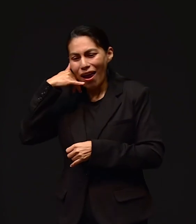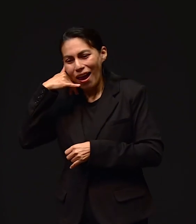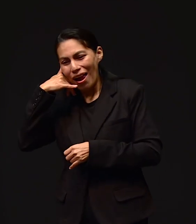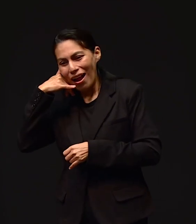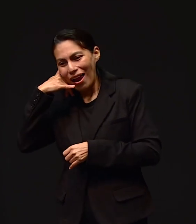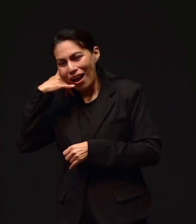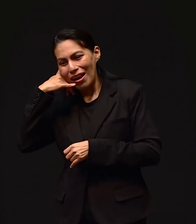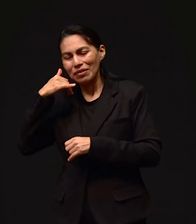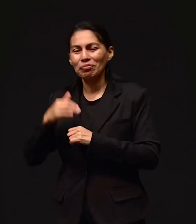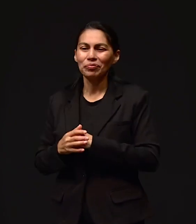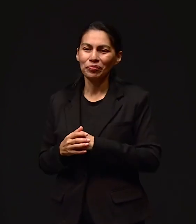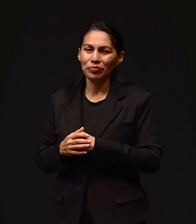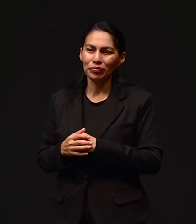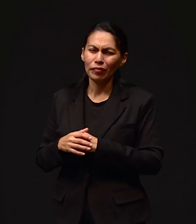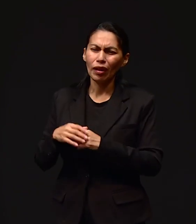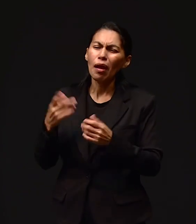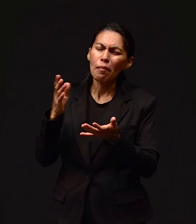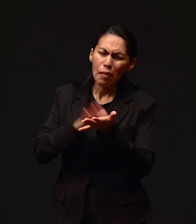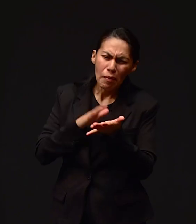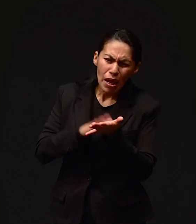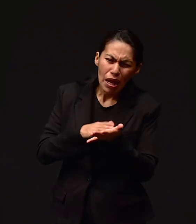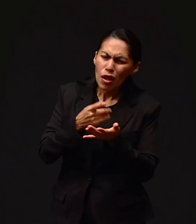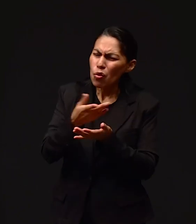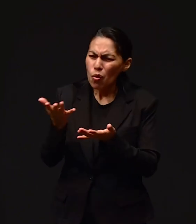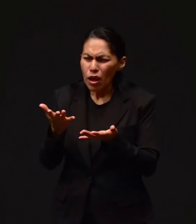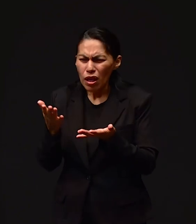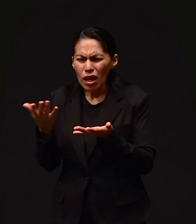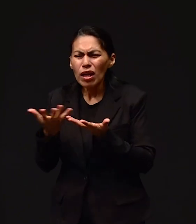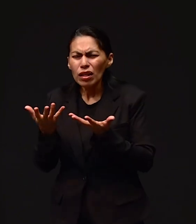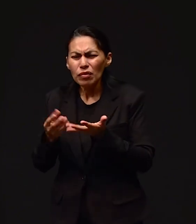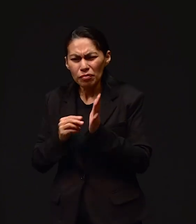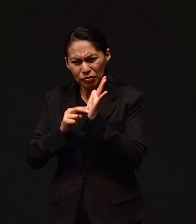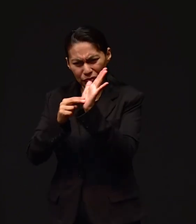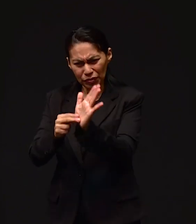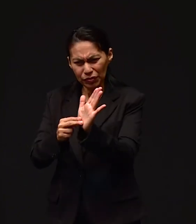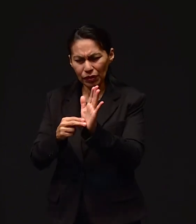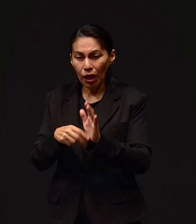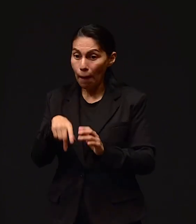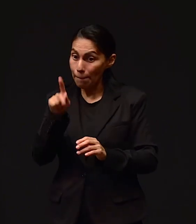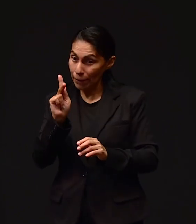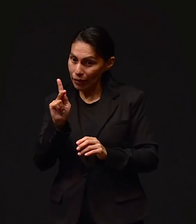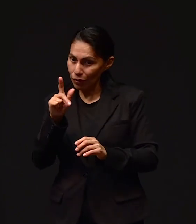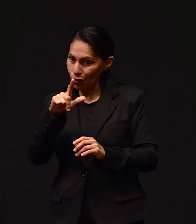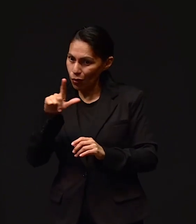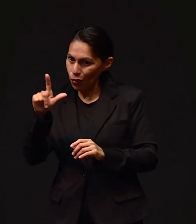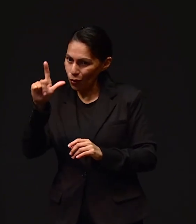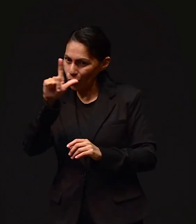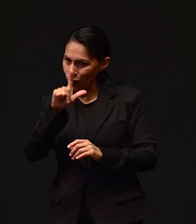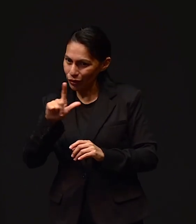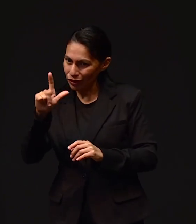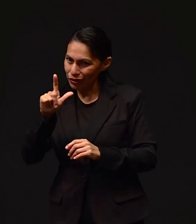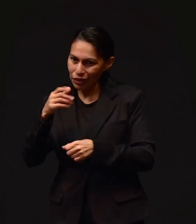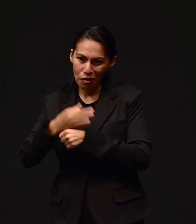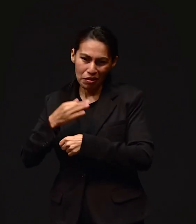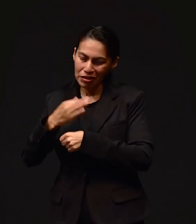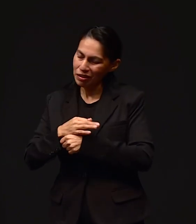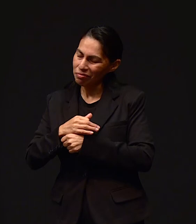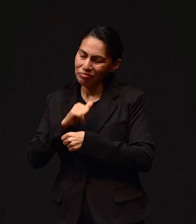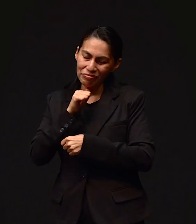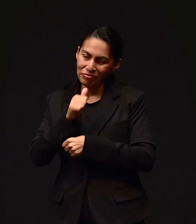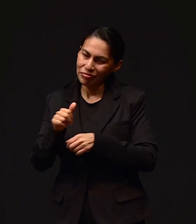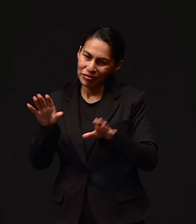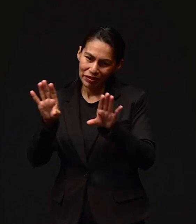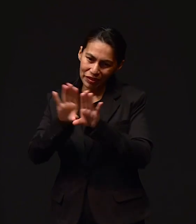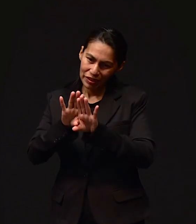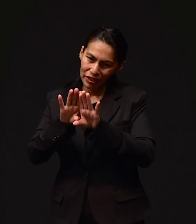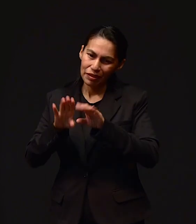vamos a llamar, vamos a llamar para que le digan qué papelería, que todo lo que usted tiene que llevar. dice, pero ya sería el lunes. Porque ahorita ya no